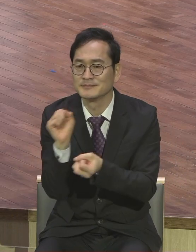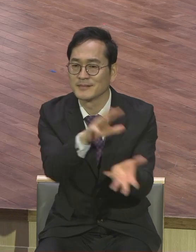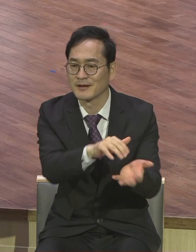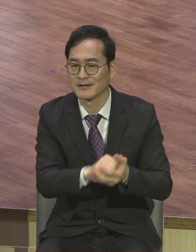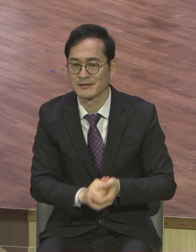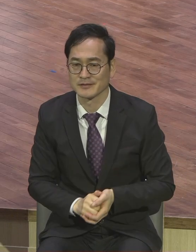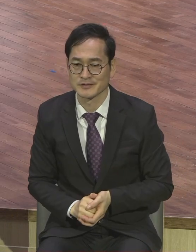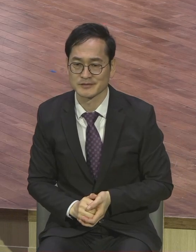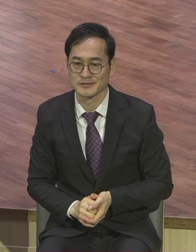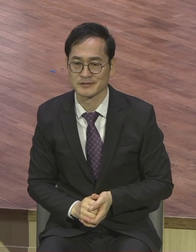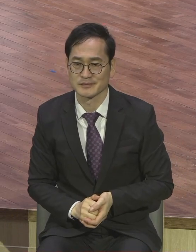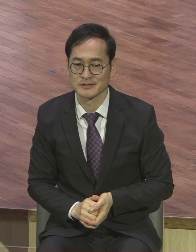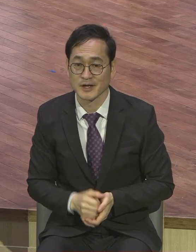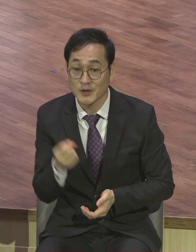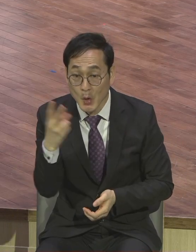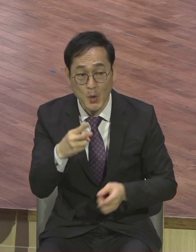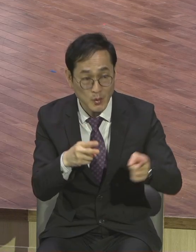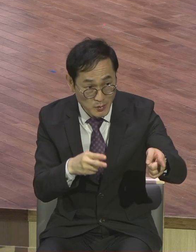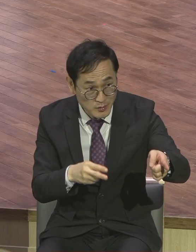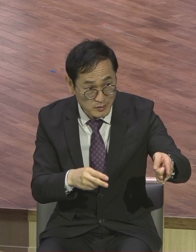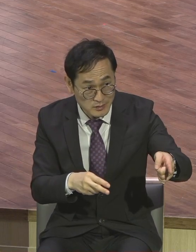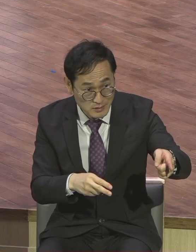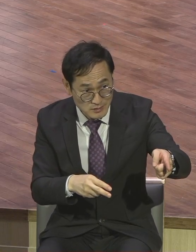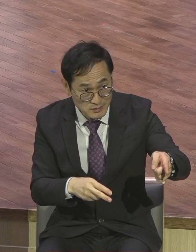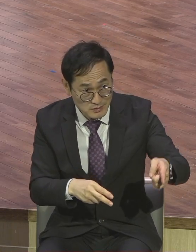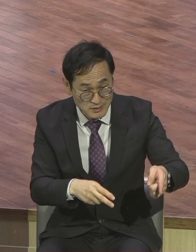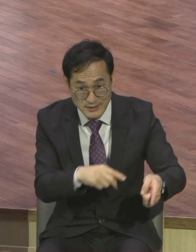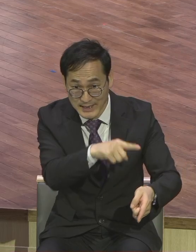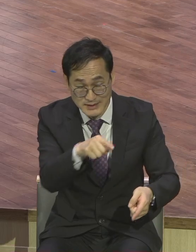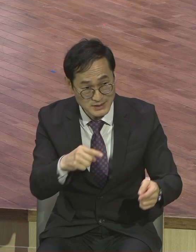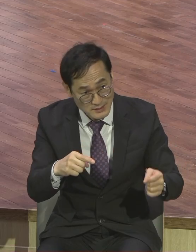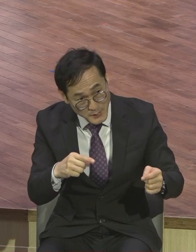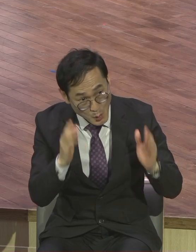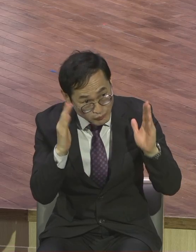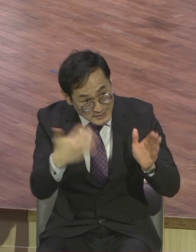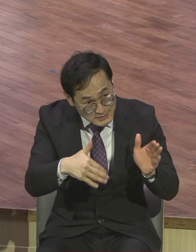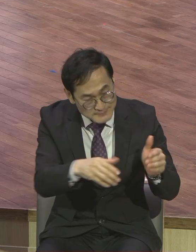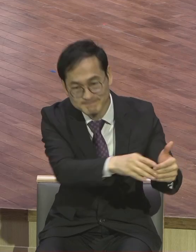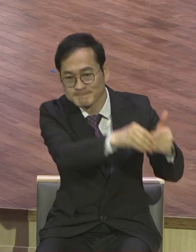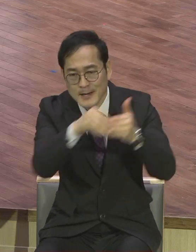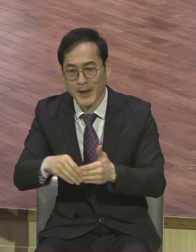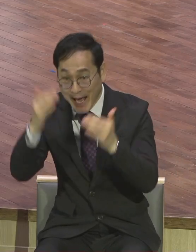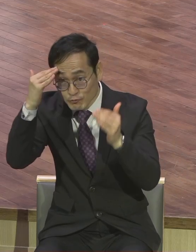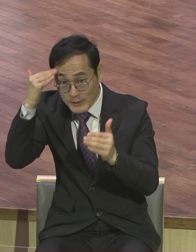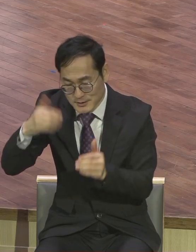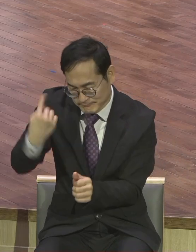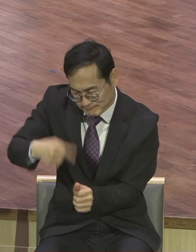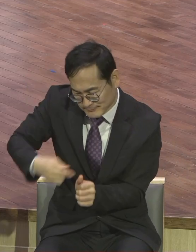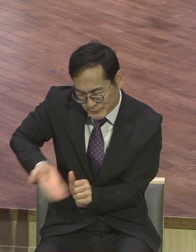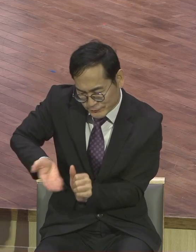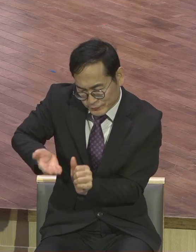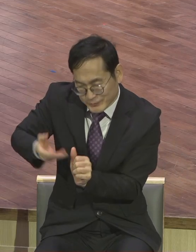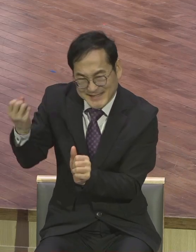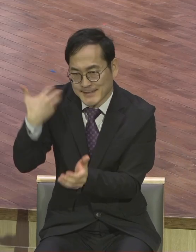보내서 훈련받아서 다시 파송하는 이런 사실적인 성교를 할 수 있는 기회입니다 이제부터